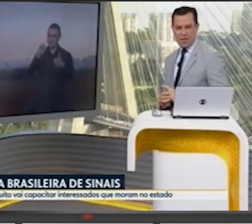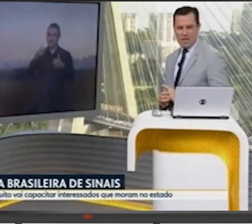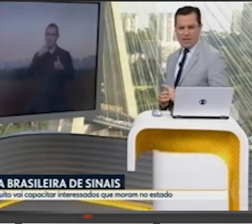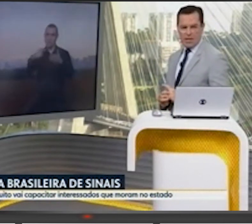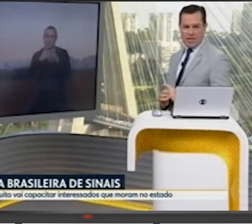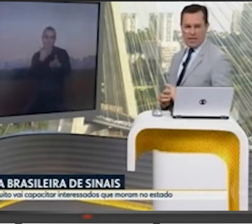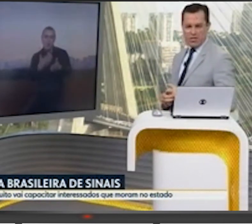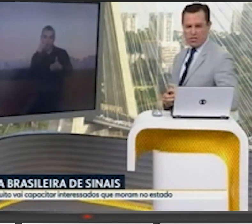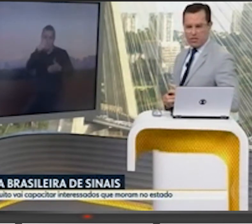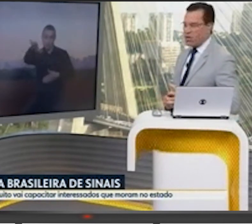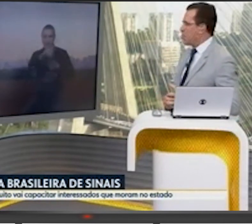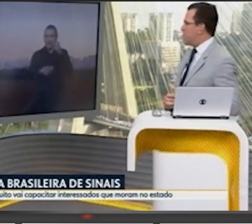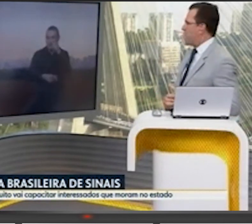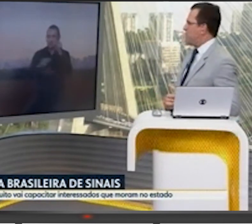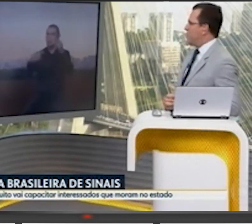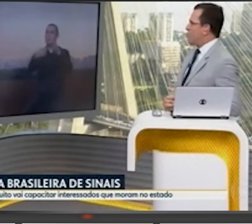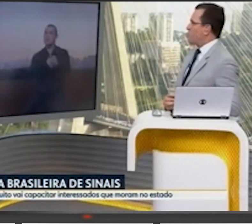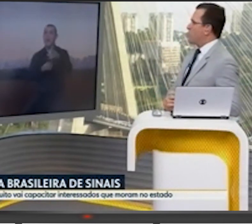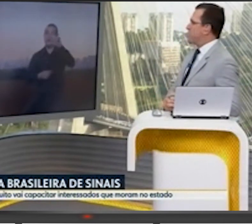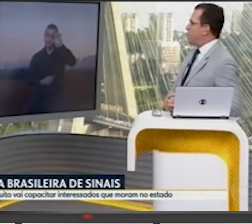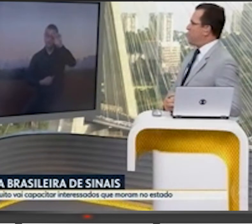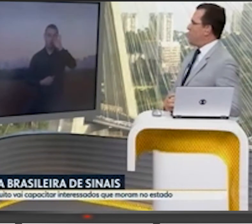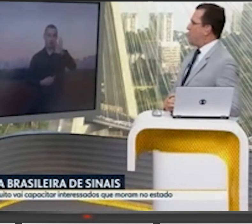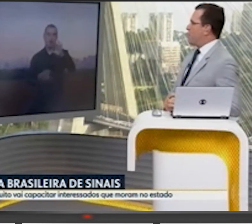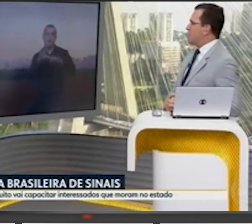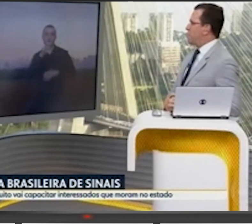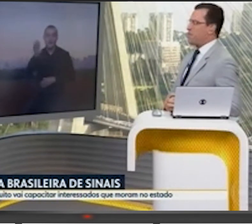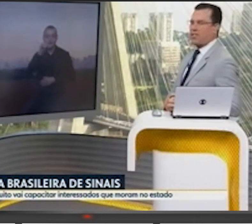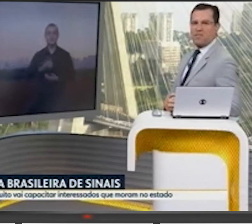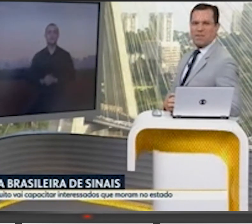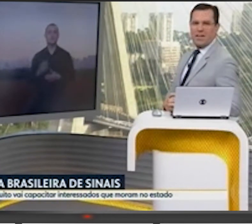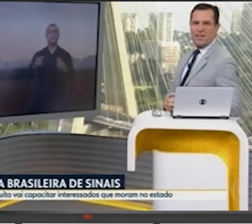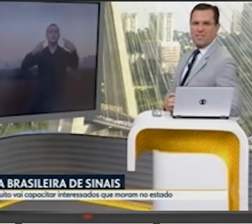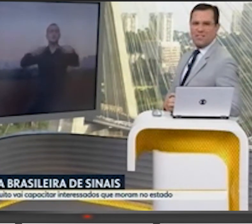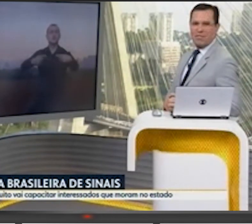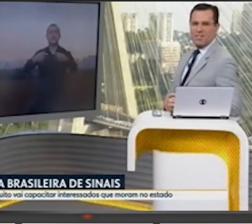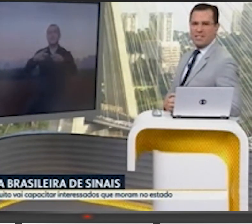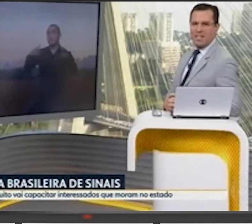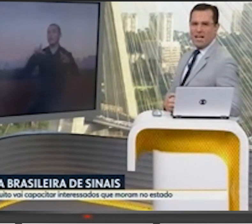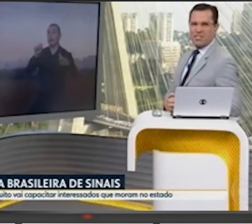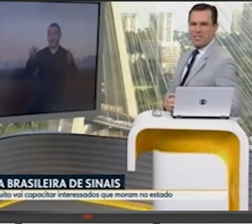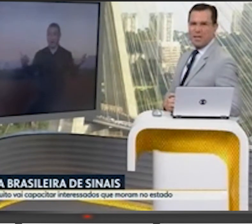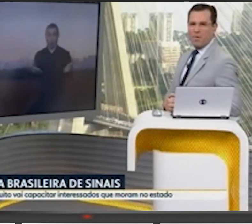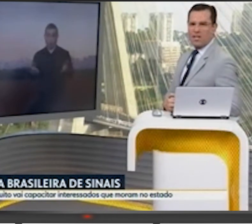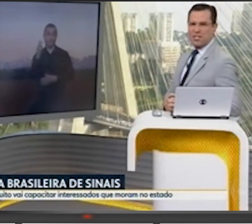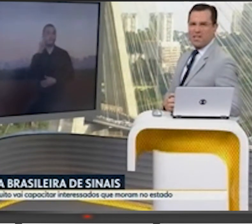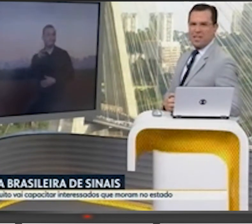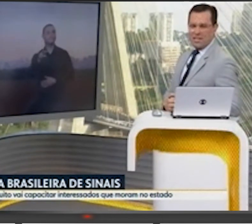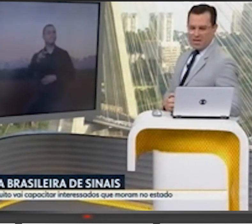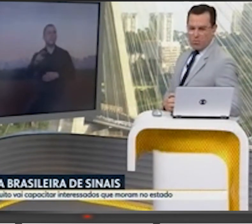e a gente tem só a sua fala. Qual que o desafio maior? Você vê, a gente vê aí, é tanta facilidade, tanta prática, é um